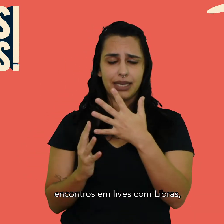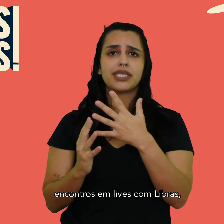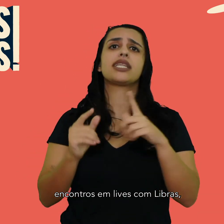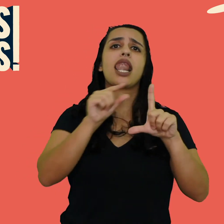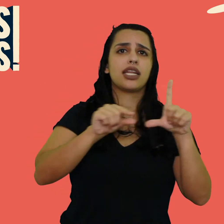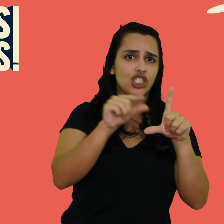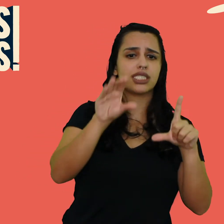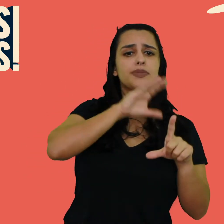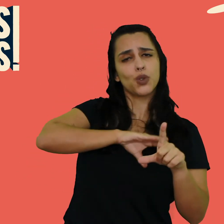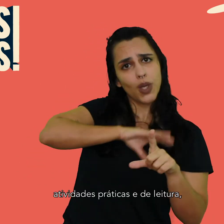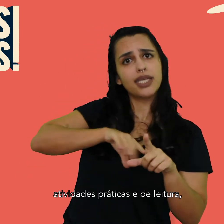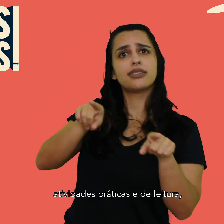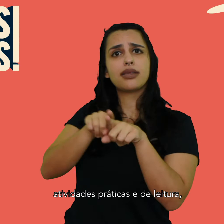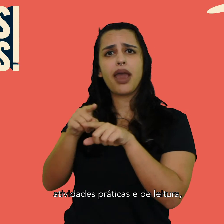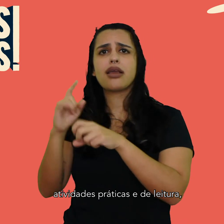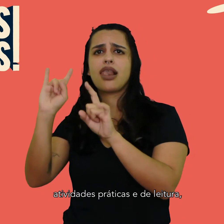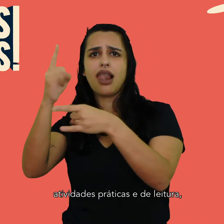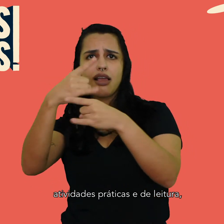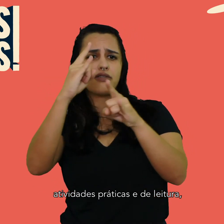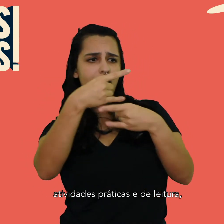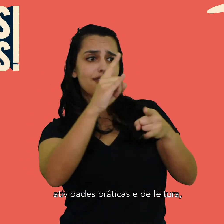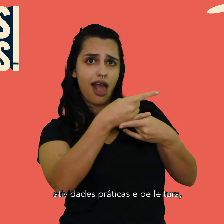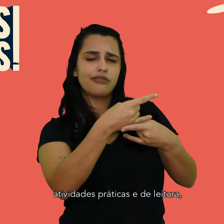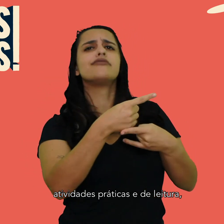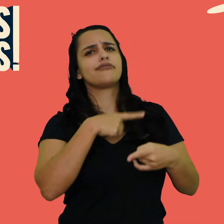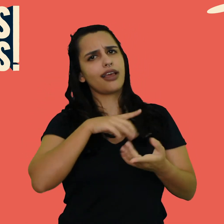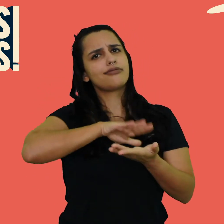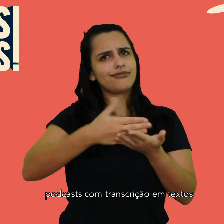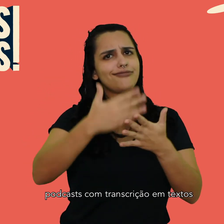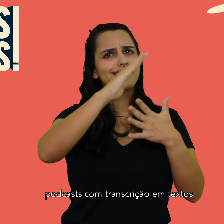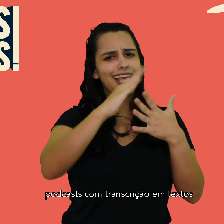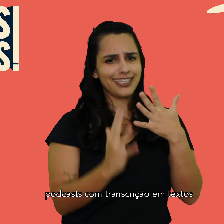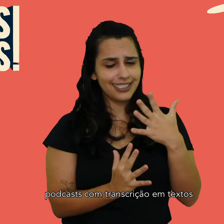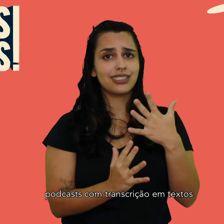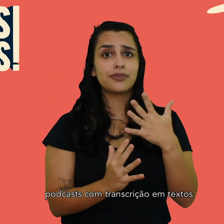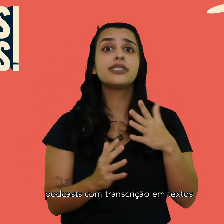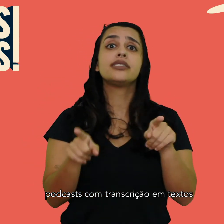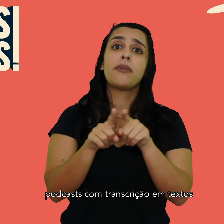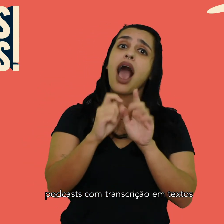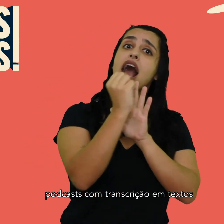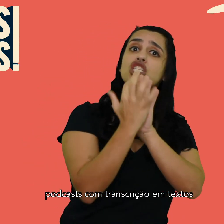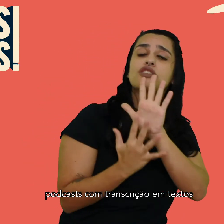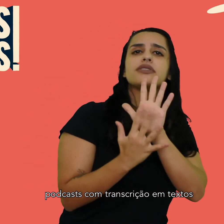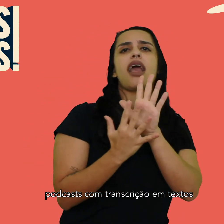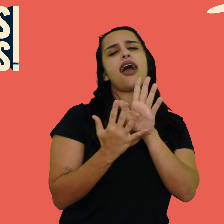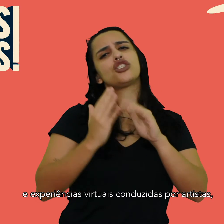libras, atividades práticas e de leitura, podcasts com transcrição em textos e